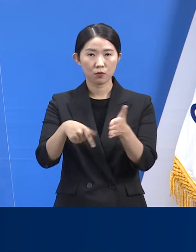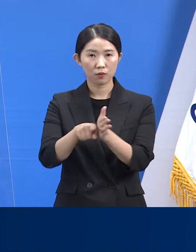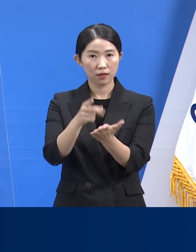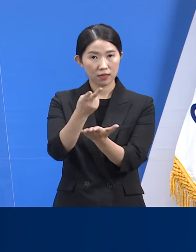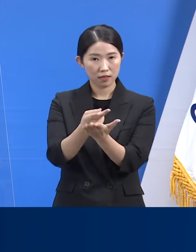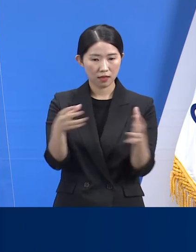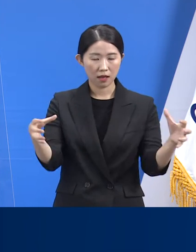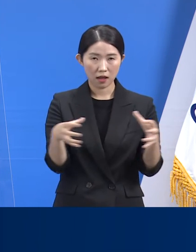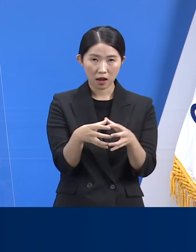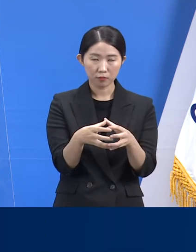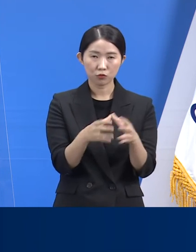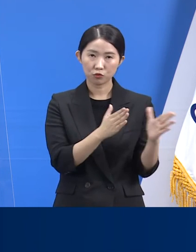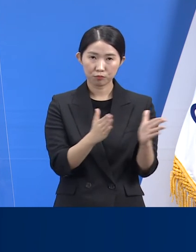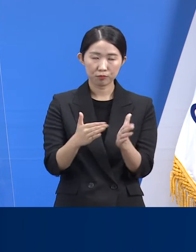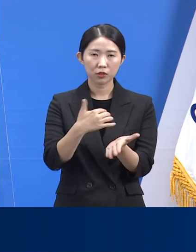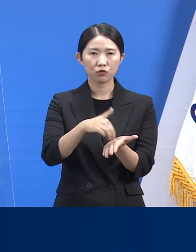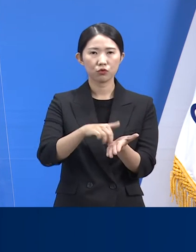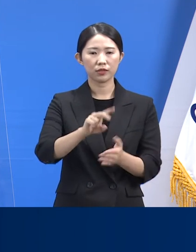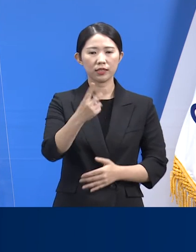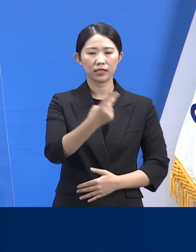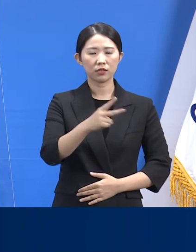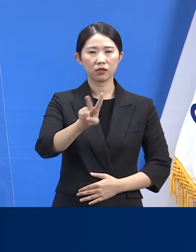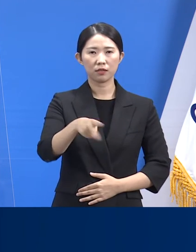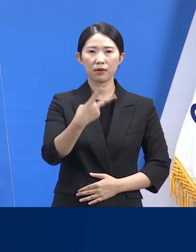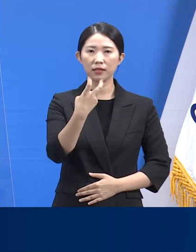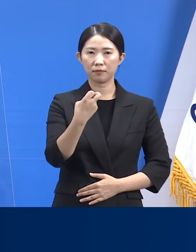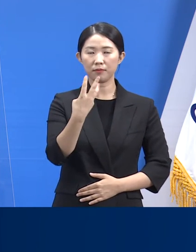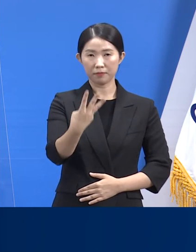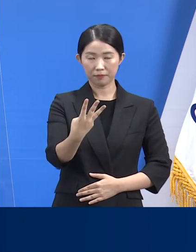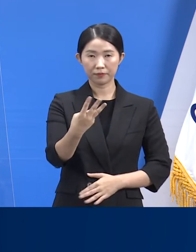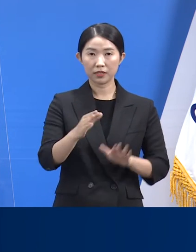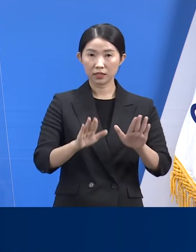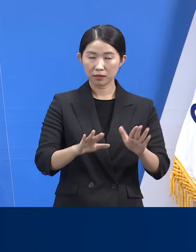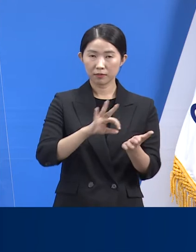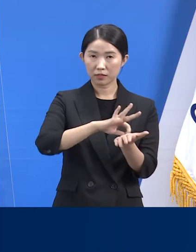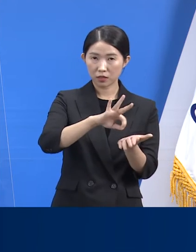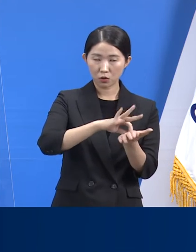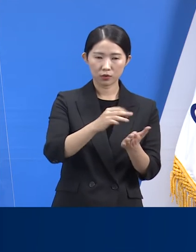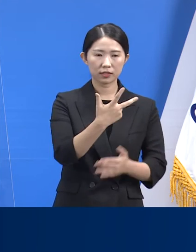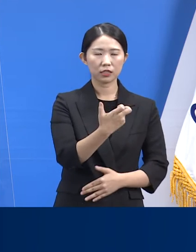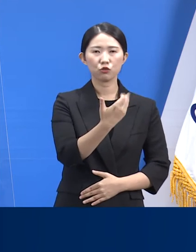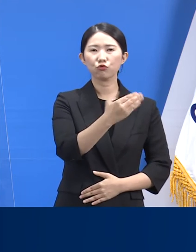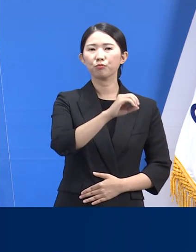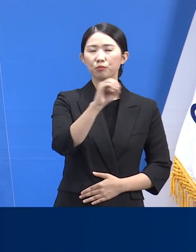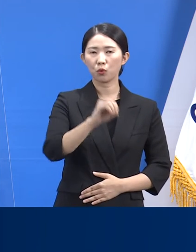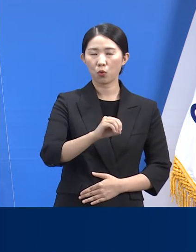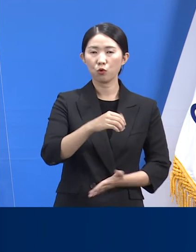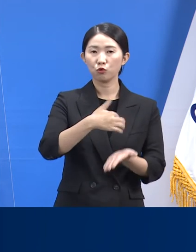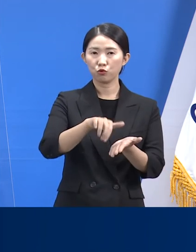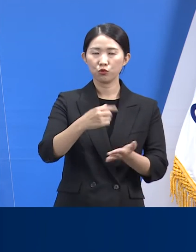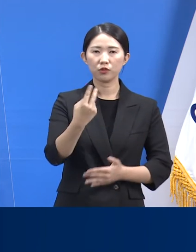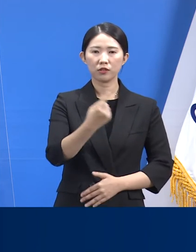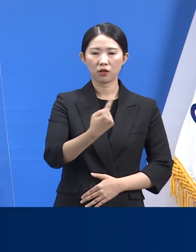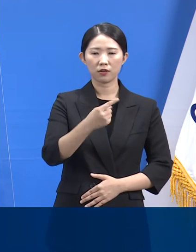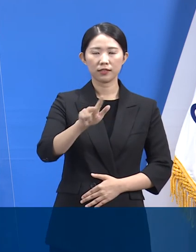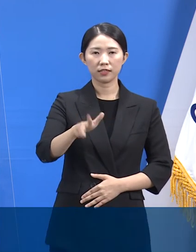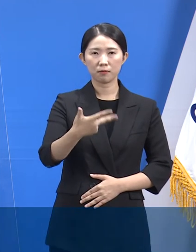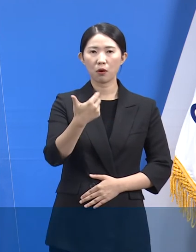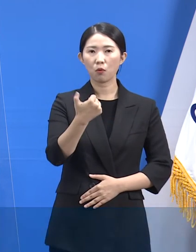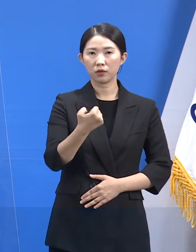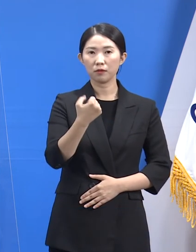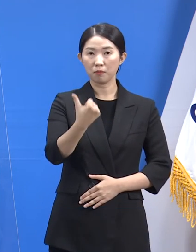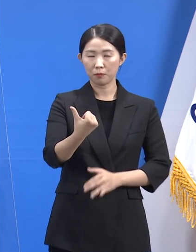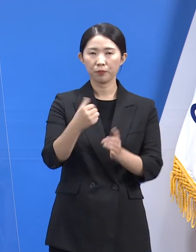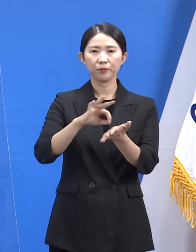확보 병상은 총 2,223개입니다. 현재 병상 가동률은 79%로 1,755개 병상을